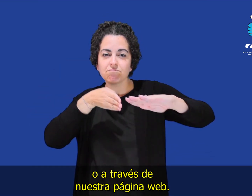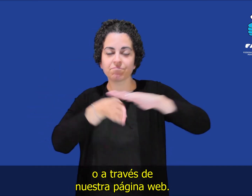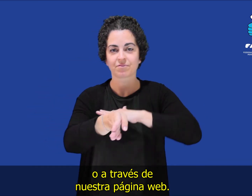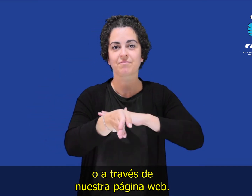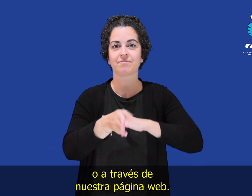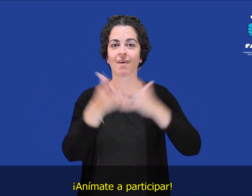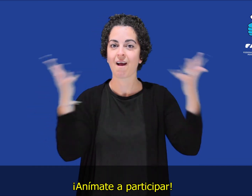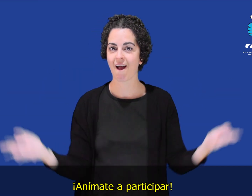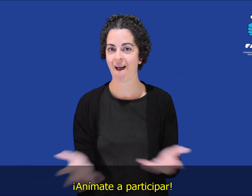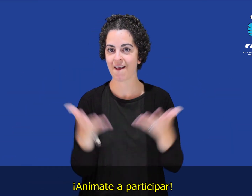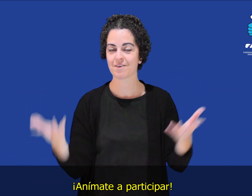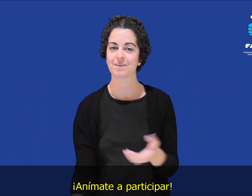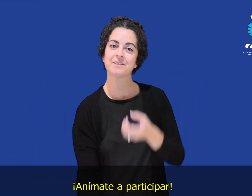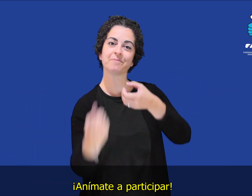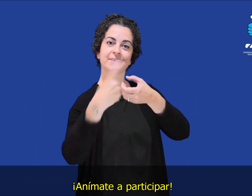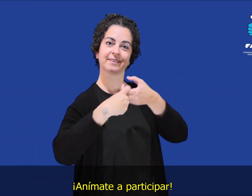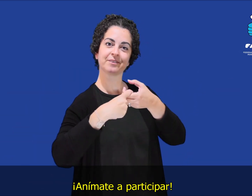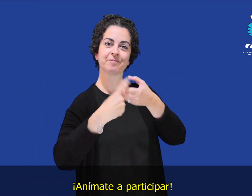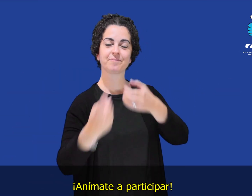web. ¡Anímate a participar!